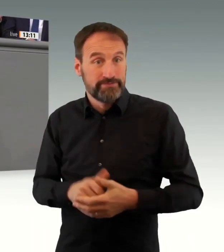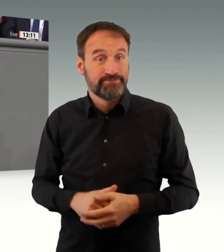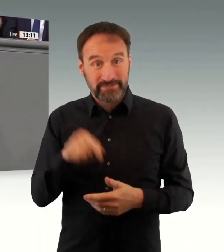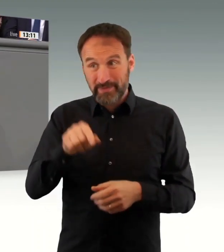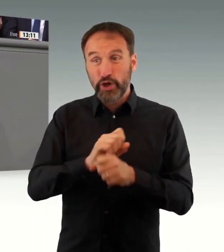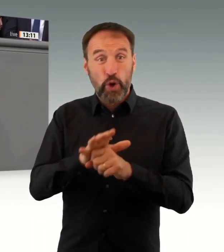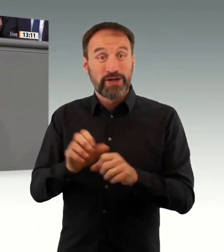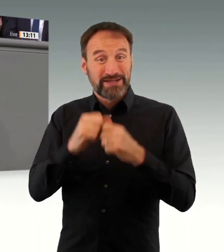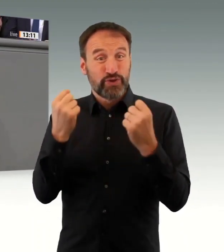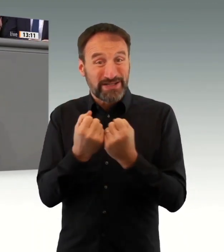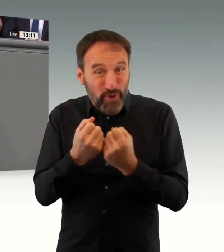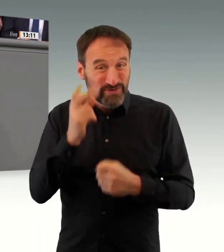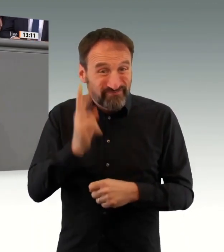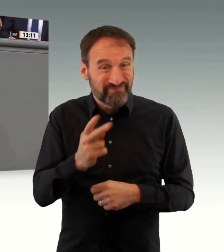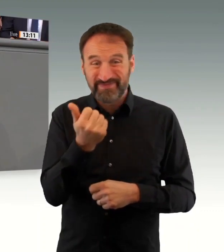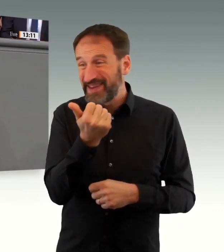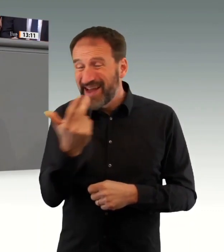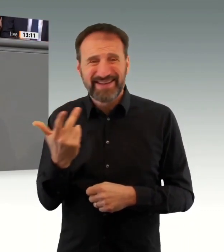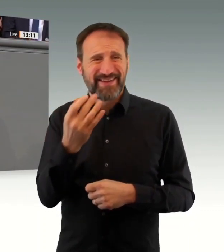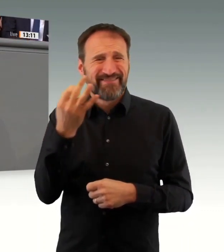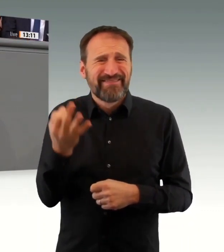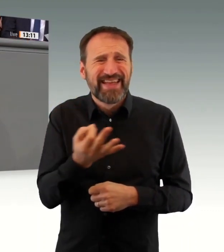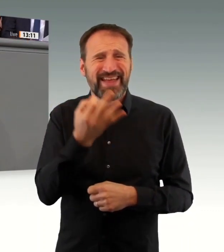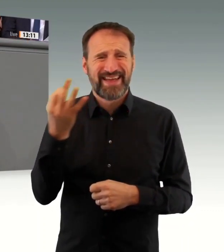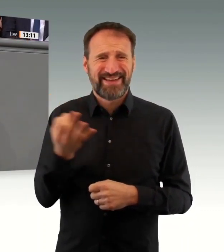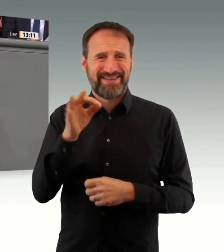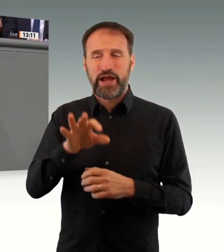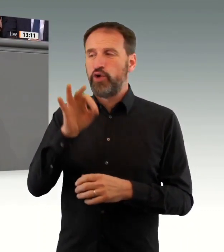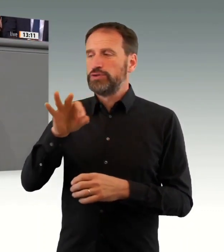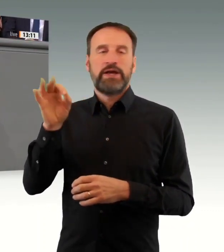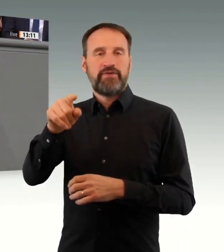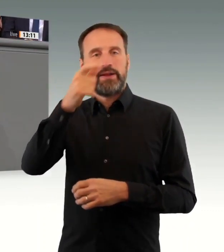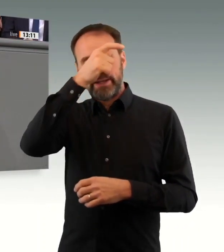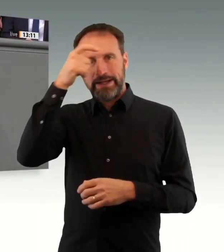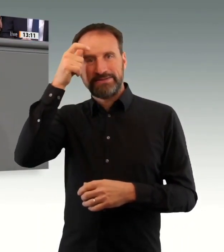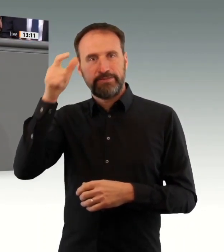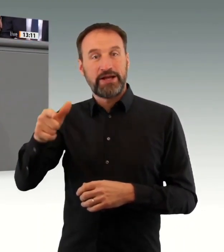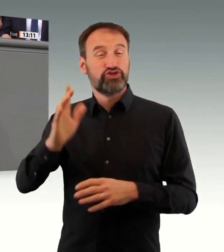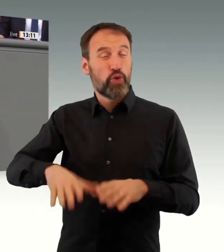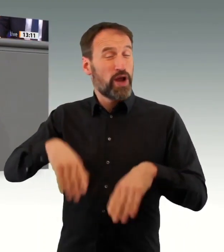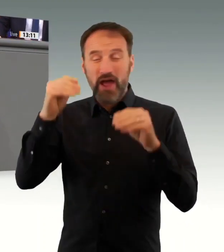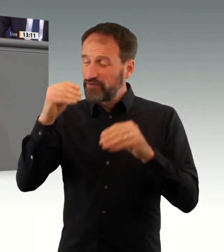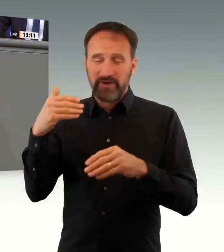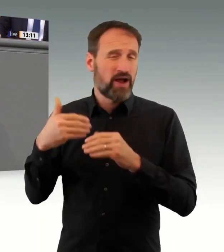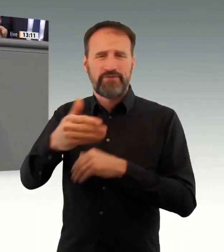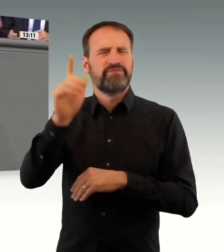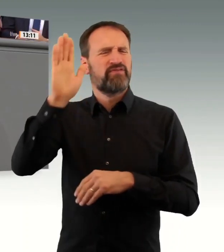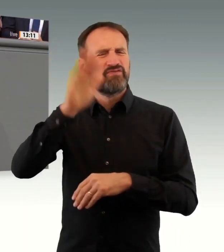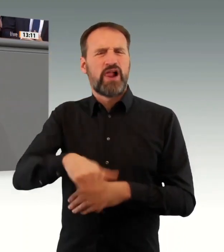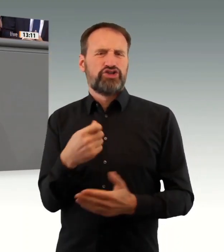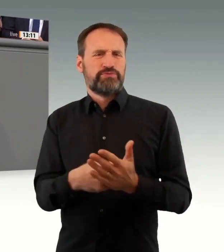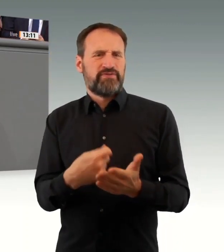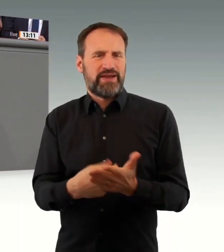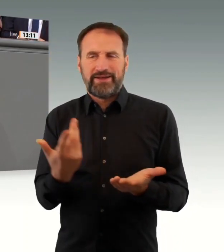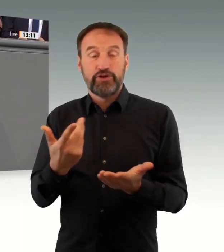Die dramatischen Folgen der bisherigen Coronapolitik, die das Leben vieler Menschen tagtäglich zur Hölle machen,